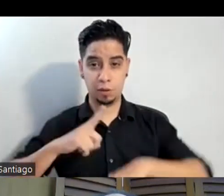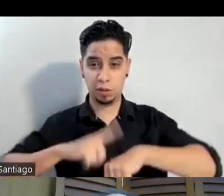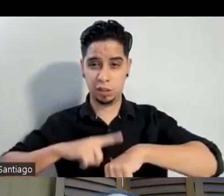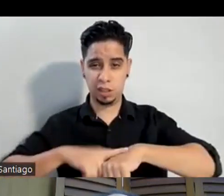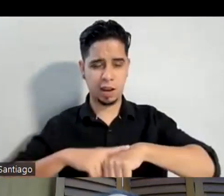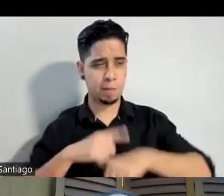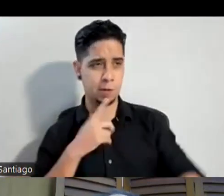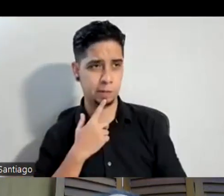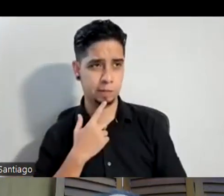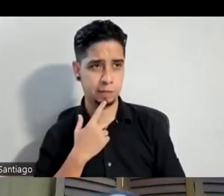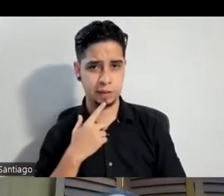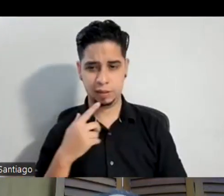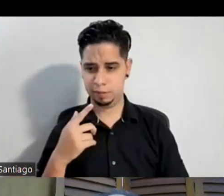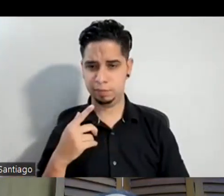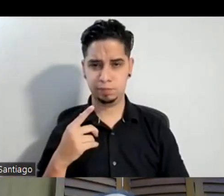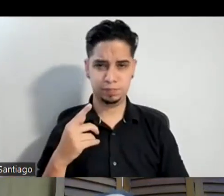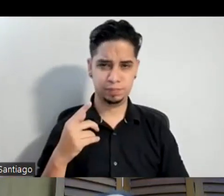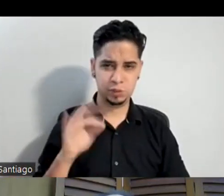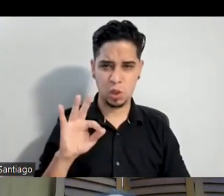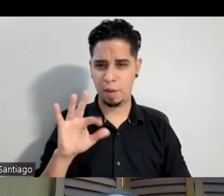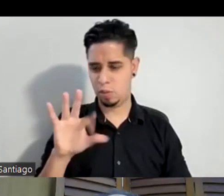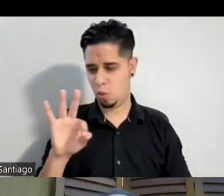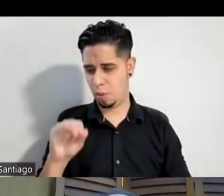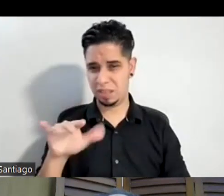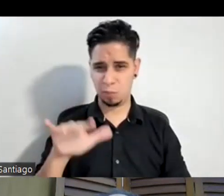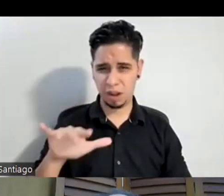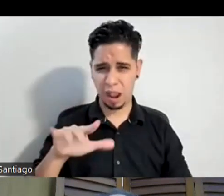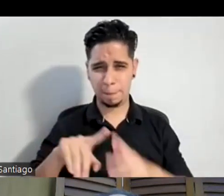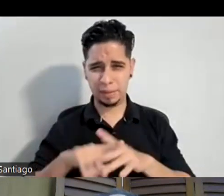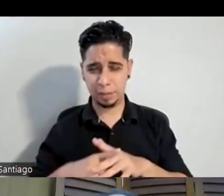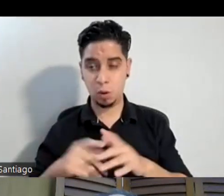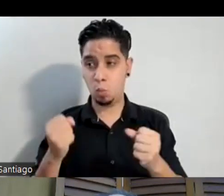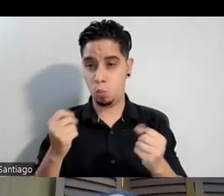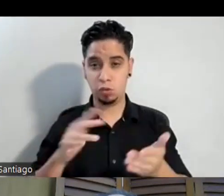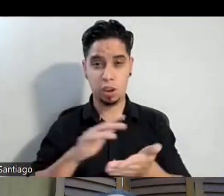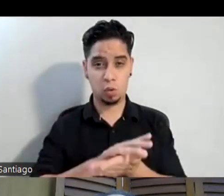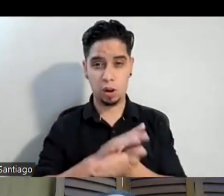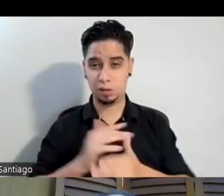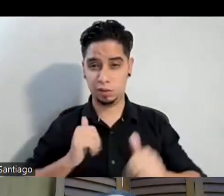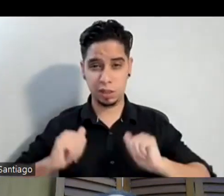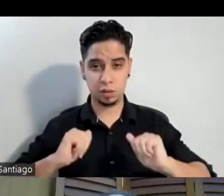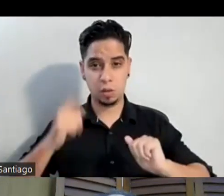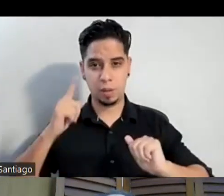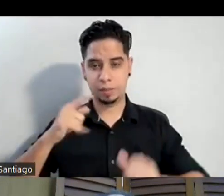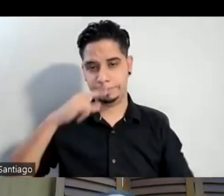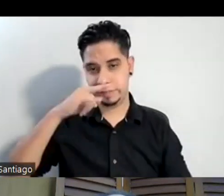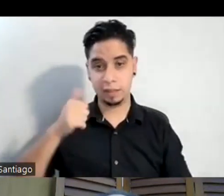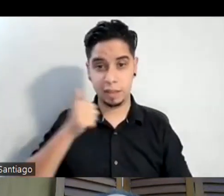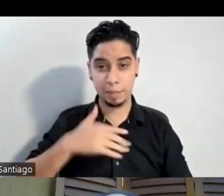principios de los 90 más o menos, no había muchas escuelas de teatro para nenas de mi edad o para niños de mi edad que eran 5